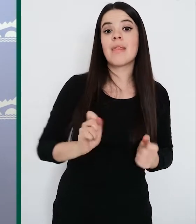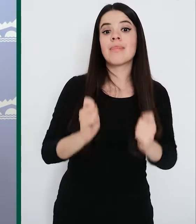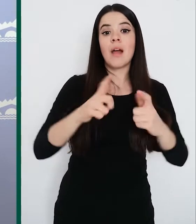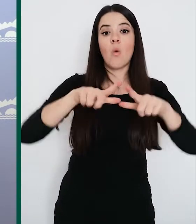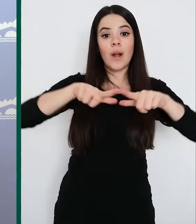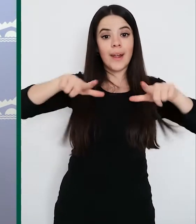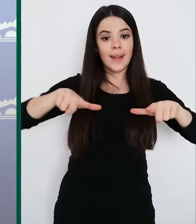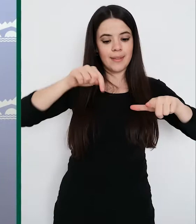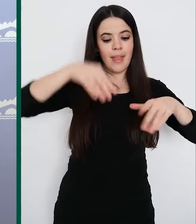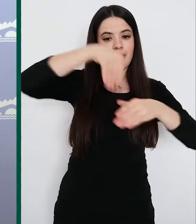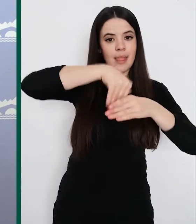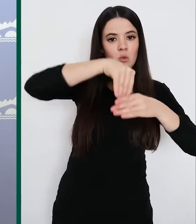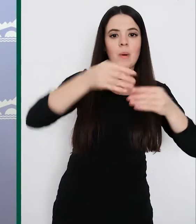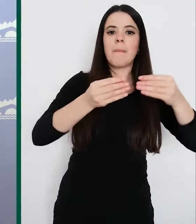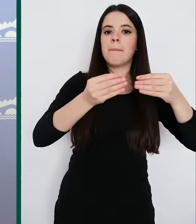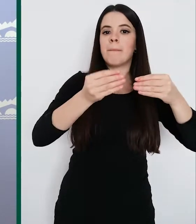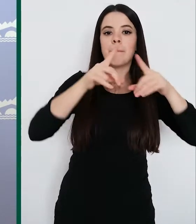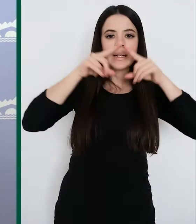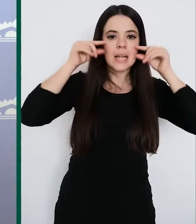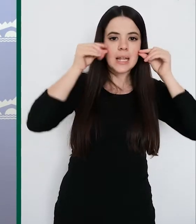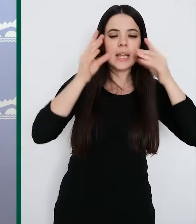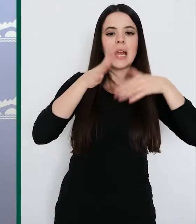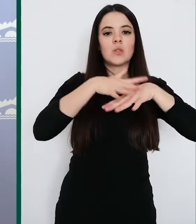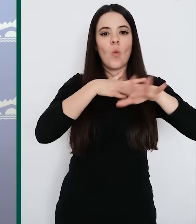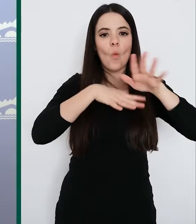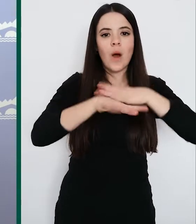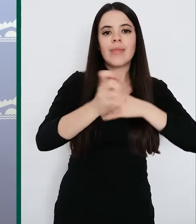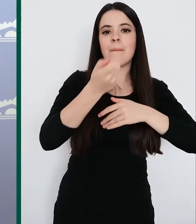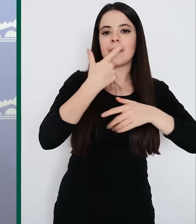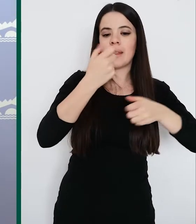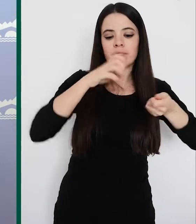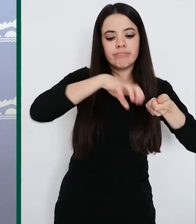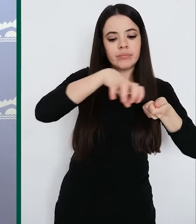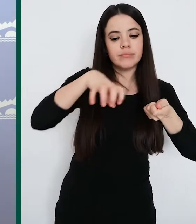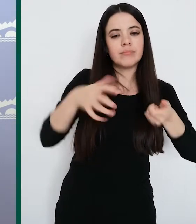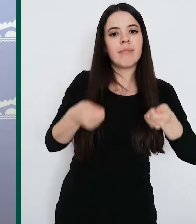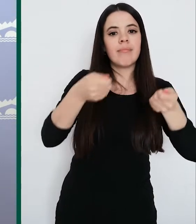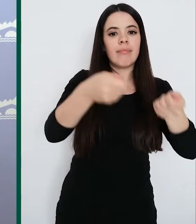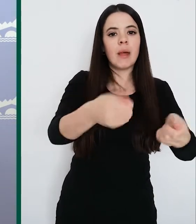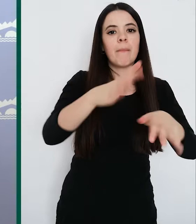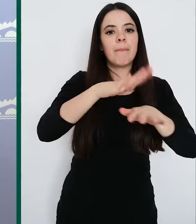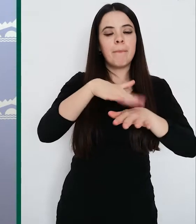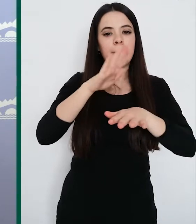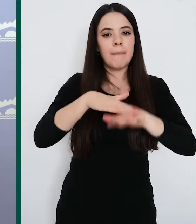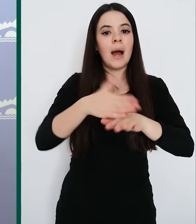mascarillas, guantes y la medicación por tomar hasta completar la terapia farmacológica.